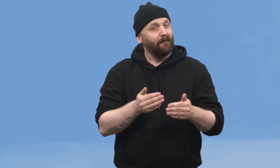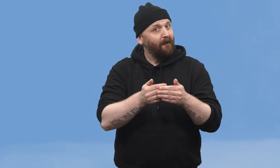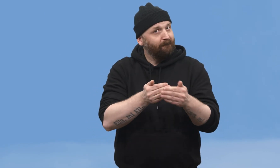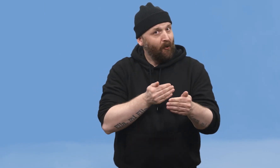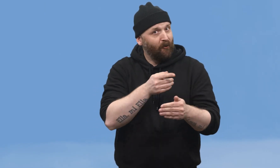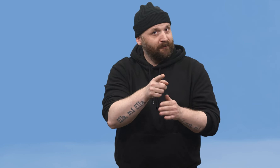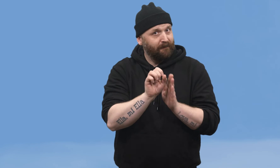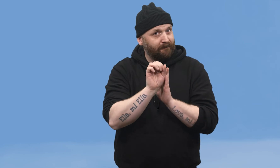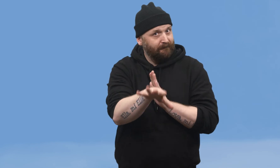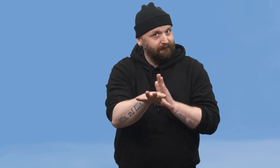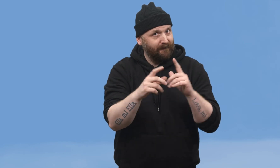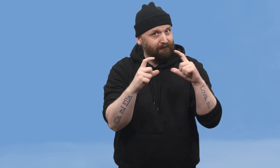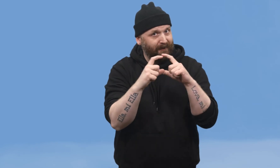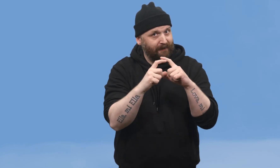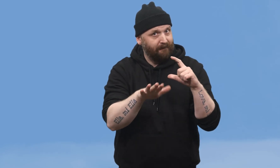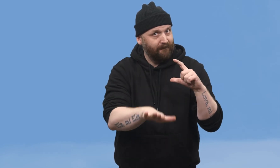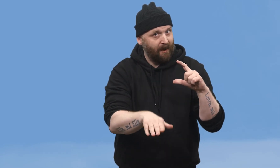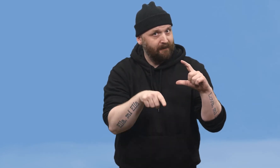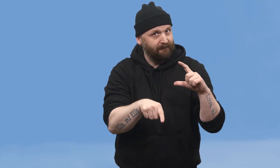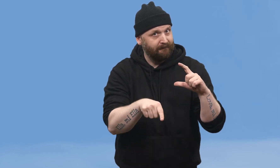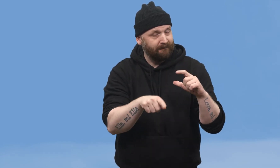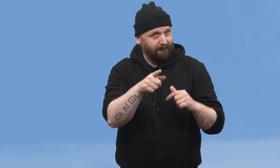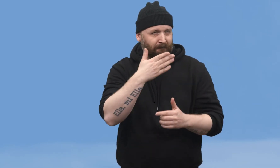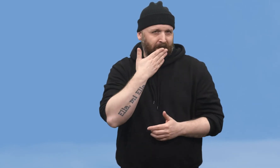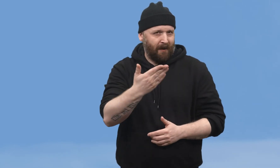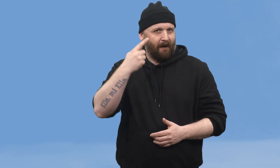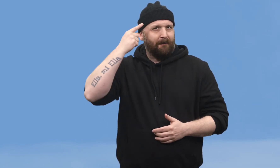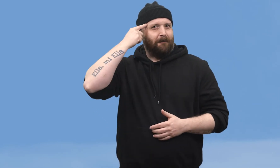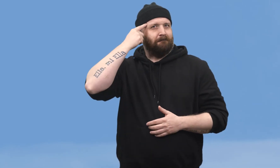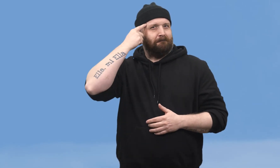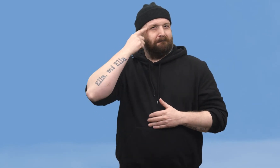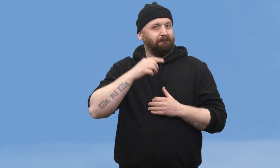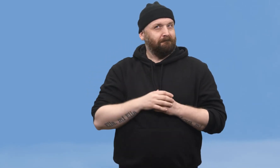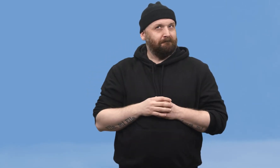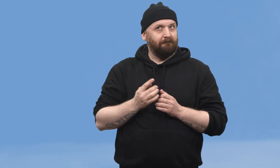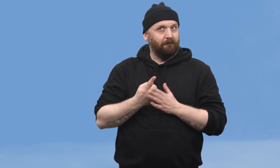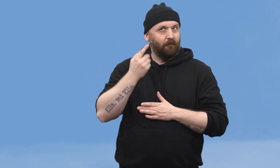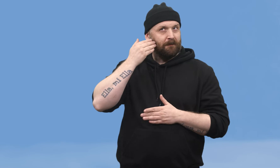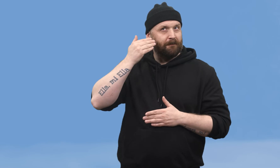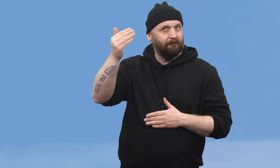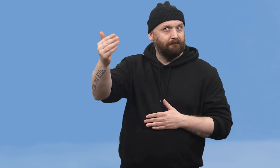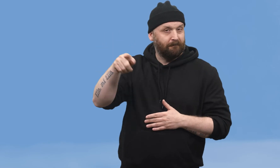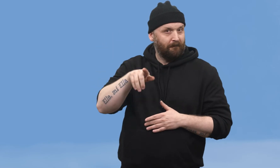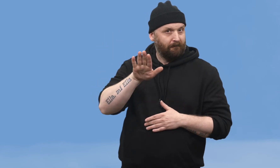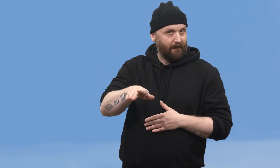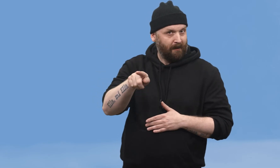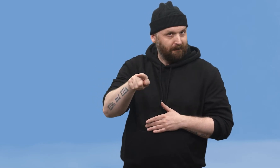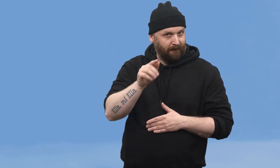Før du legger ut bilder av ditt barn. Tenk. Vil barnet mitt være flau over dette